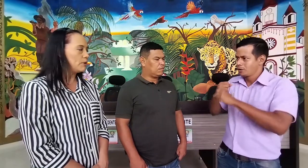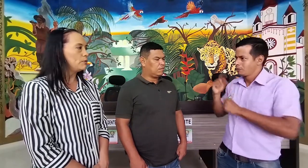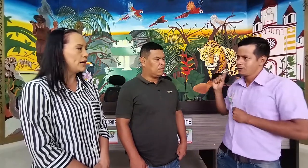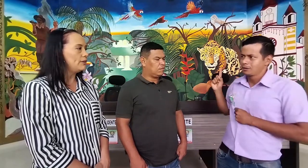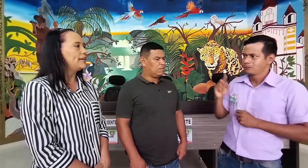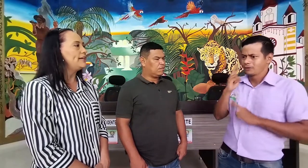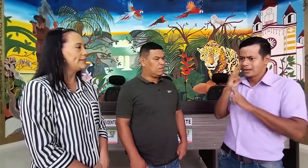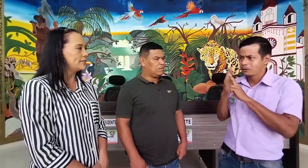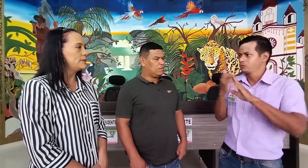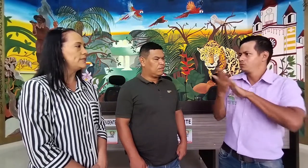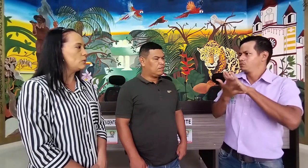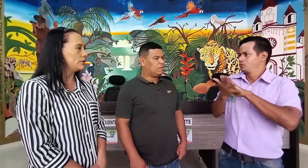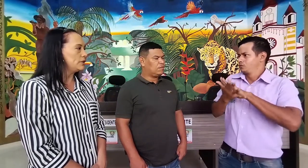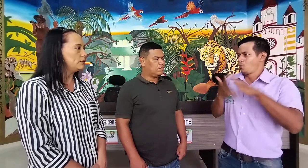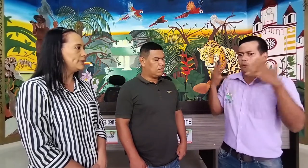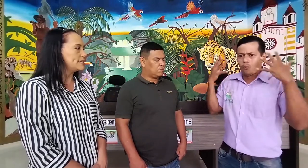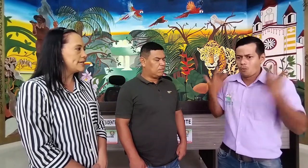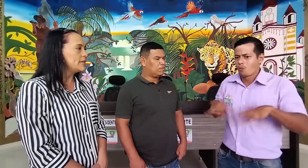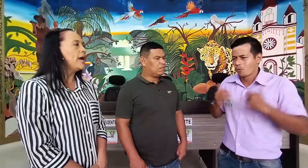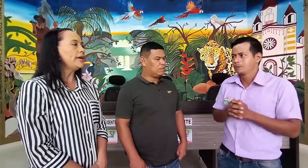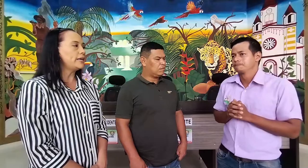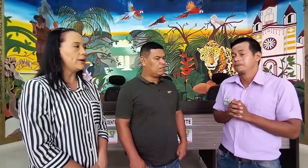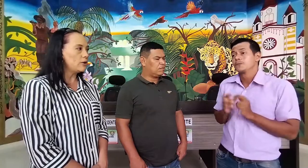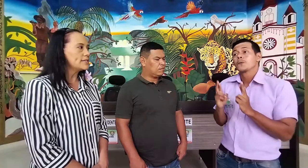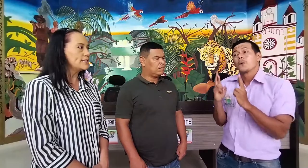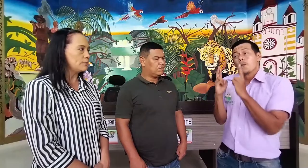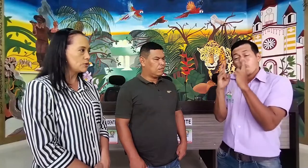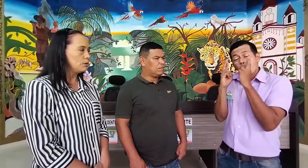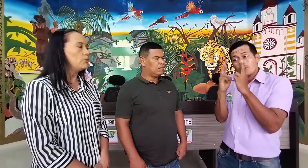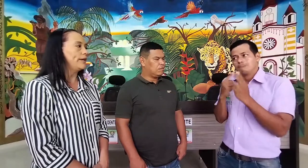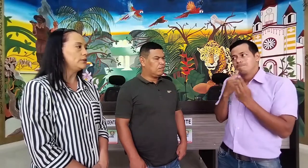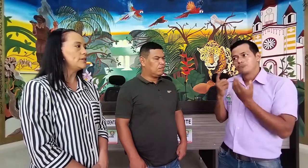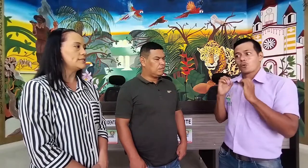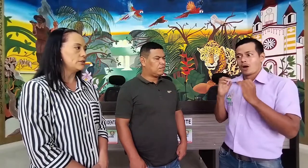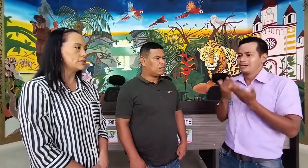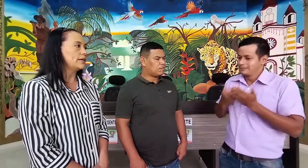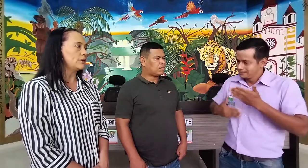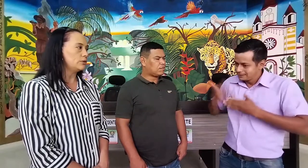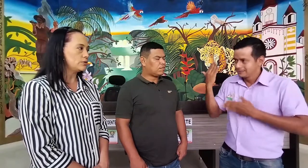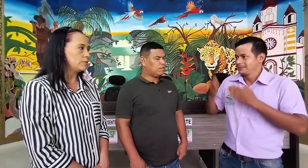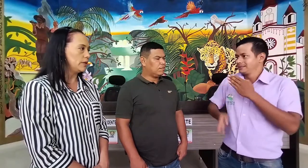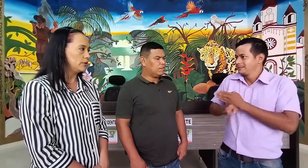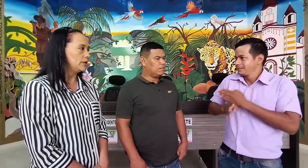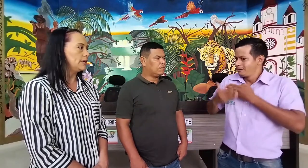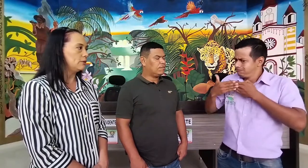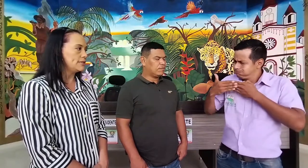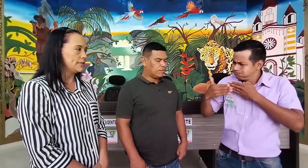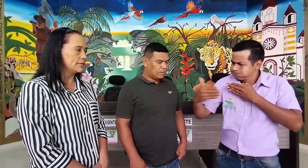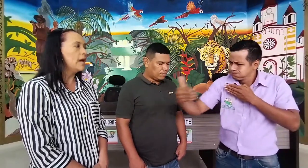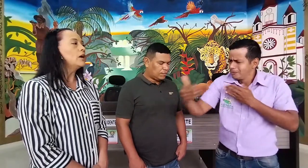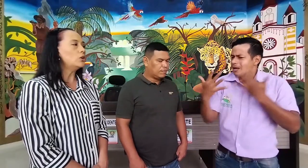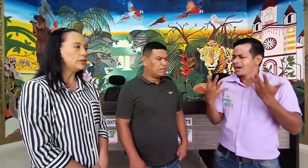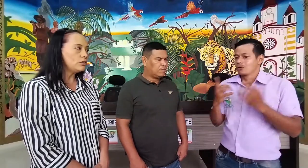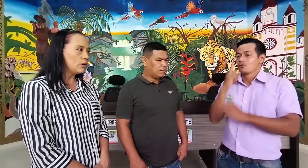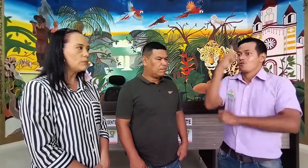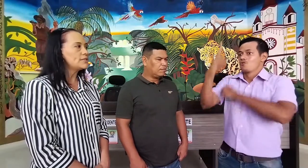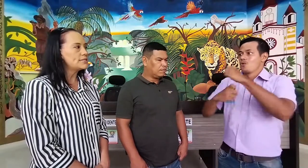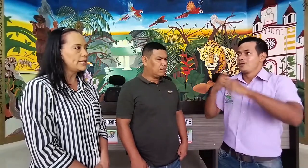promulgado en la ley 324 de 96 y que hoy estamos conmemorando y haciendo ese reconocimiento. Continuamos este